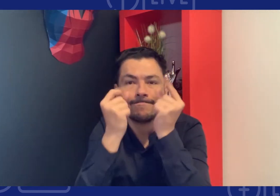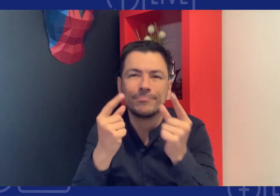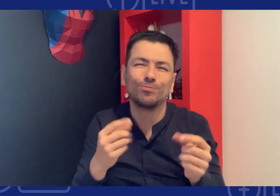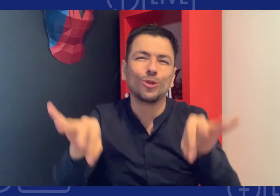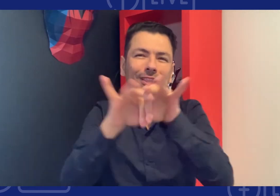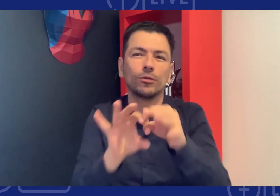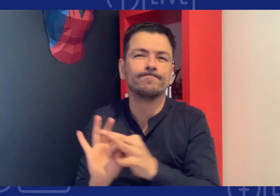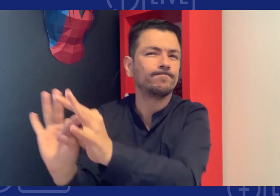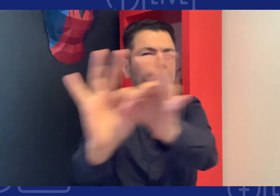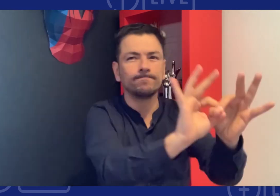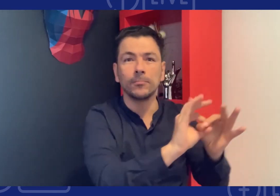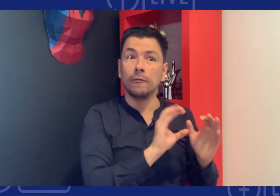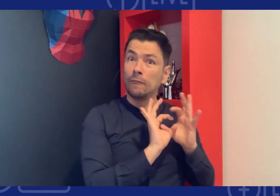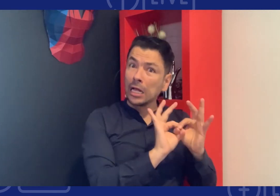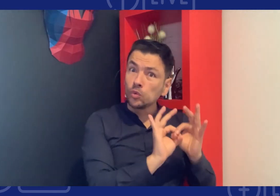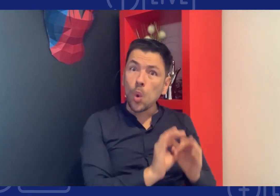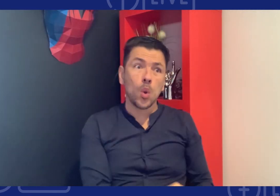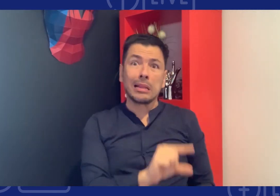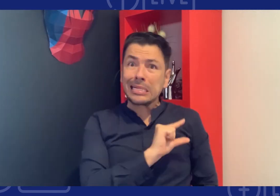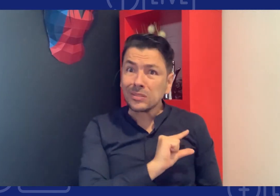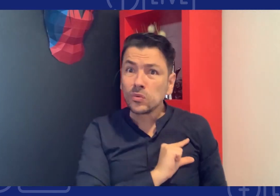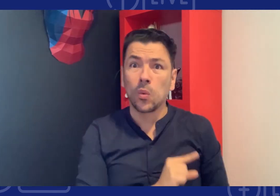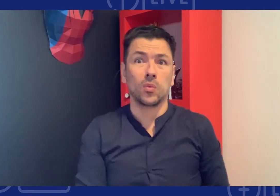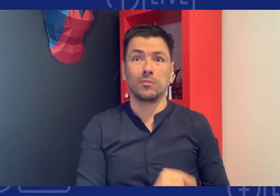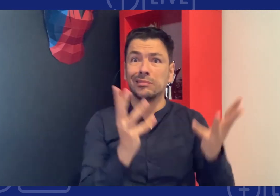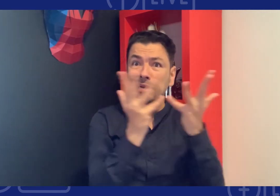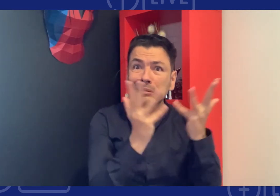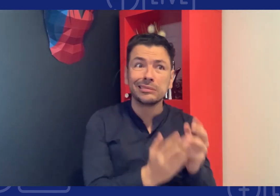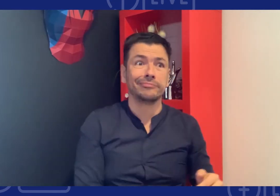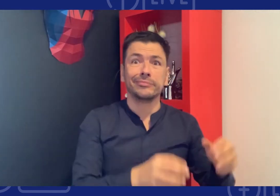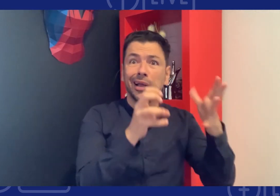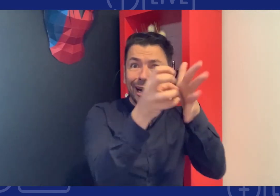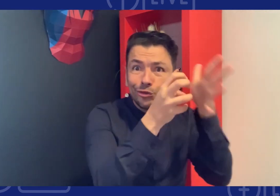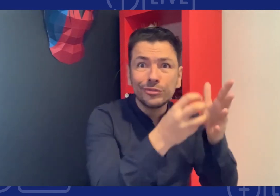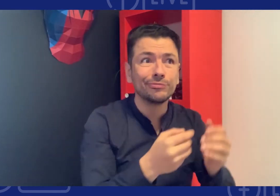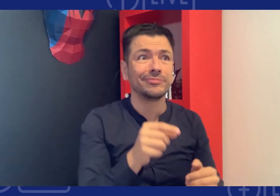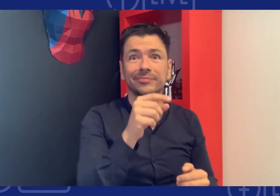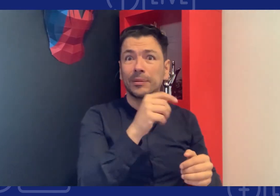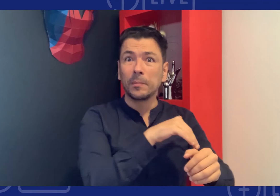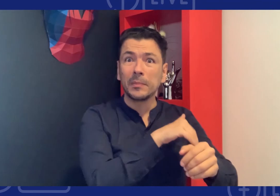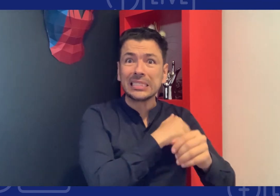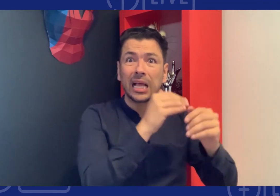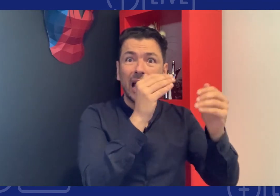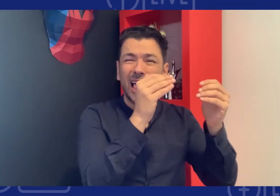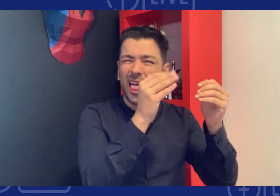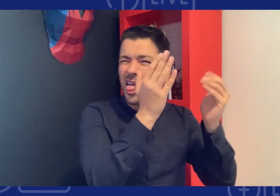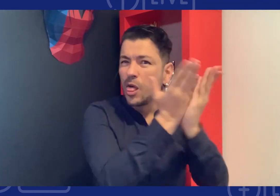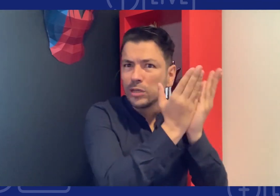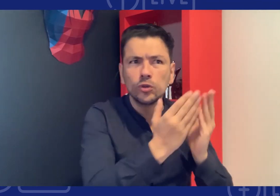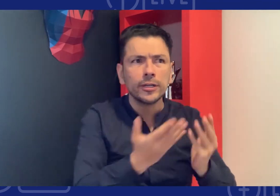hablar realizar cartas que las personas despierten en este tema porque no es sólo penascol el insora seduz corpo sac